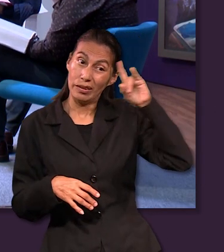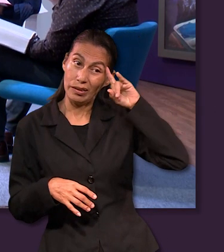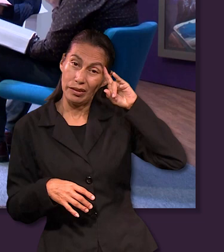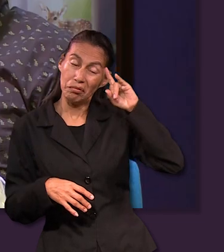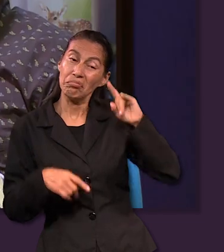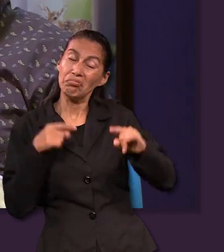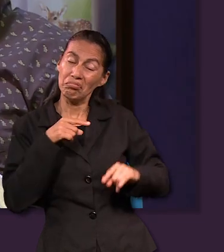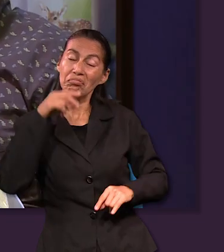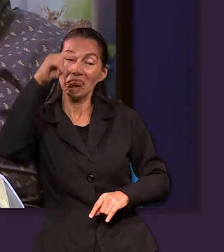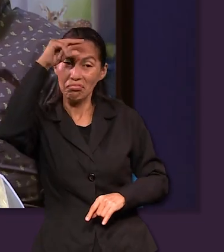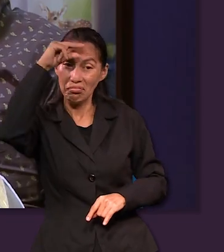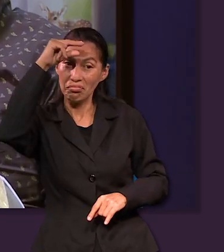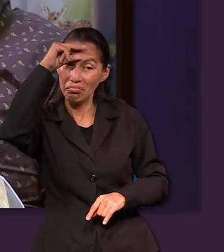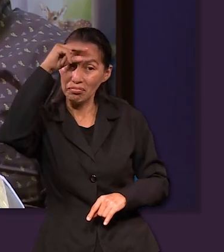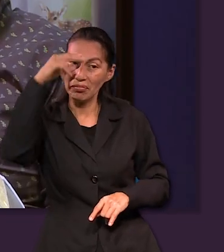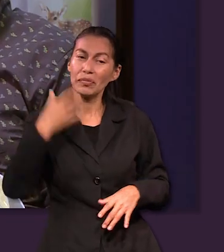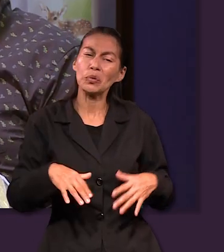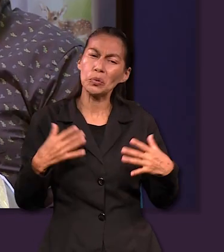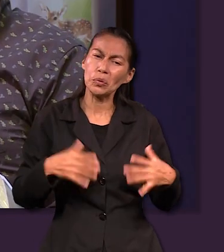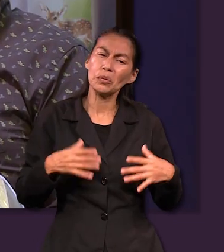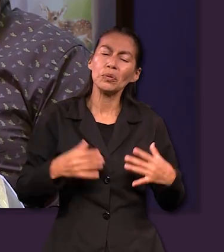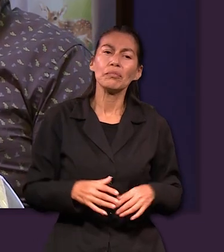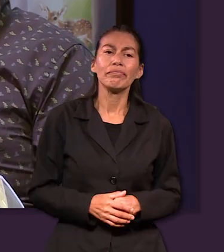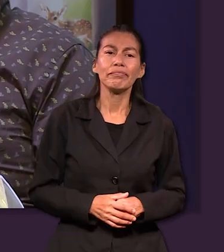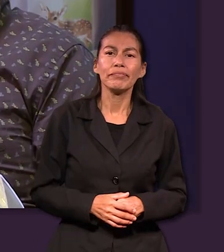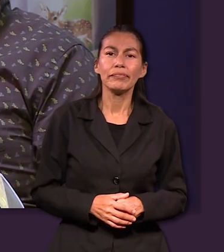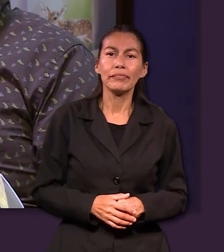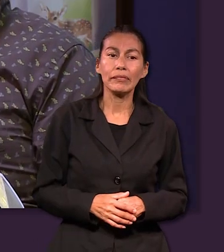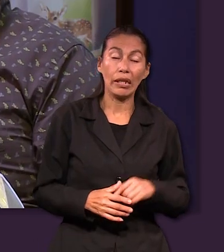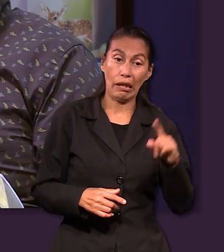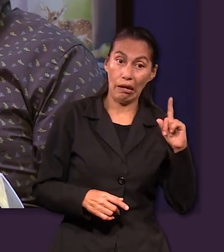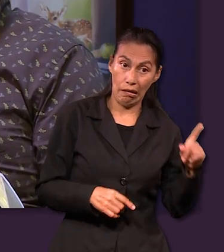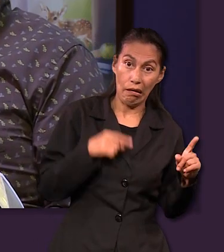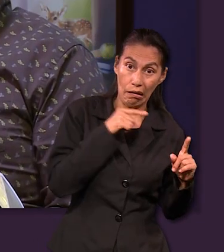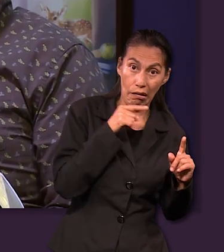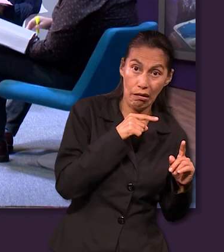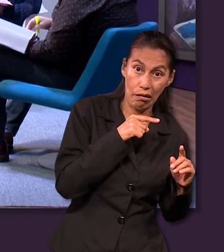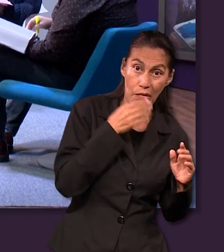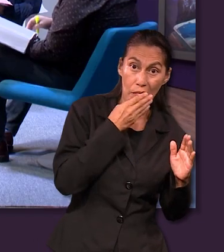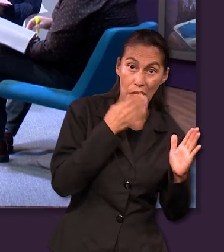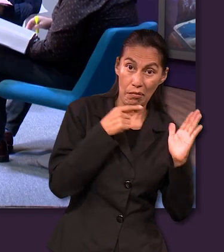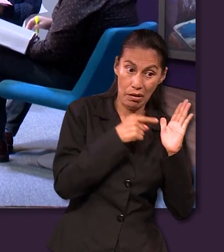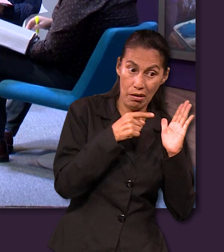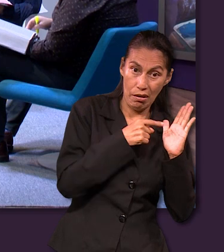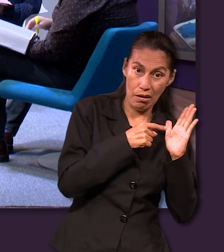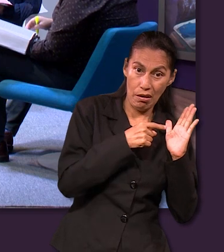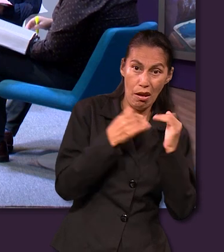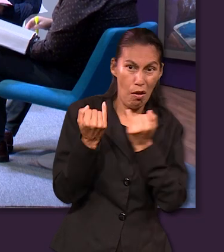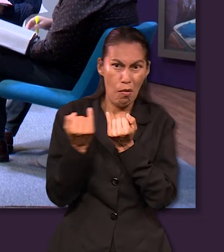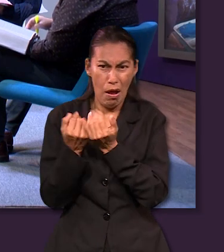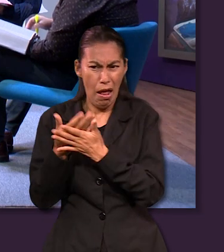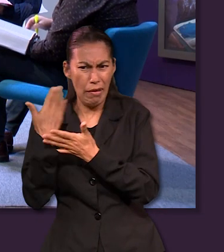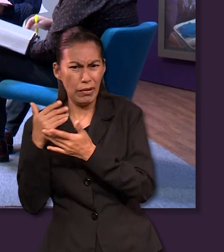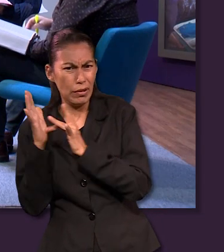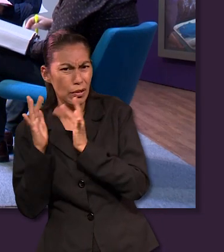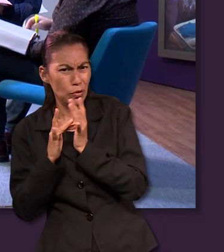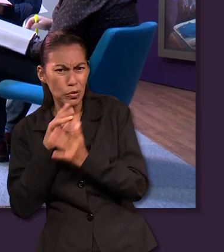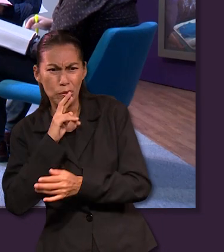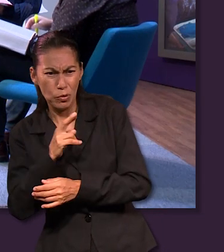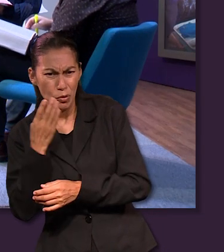inteligente de parte del tentador ¿no? porque está intentando argumentar en la misma manera en que Jesús le había